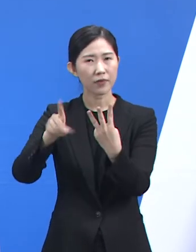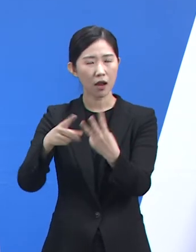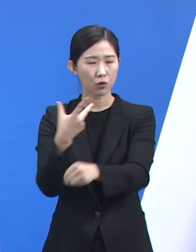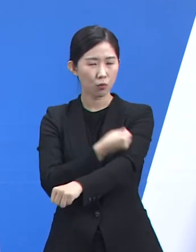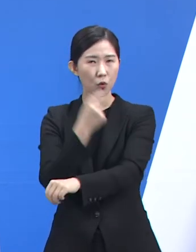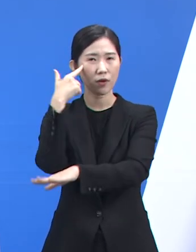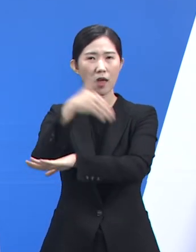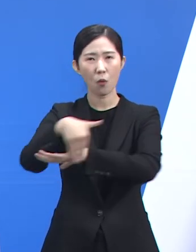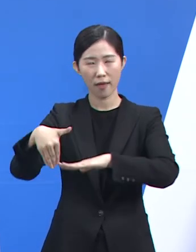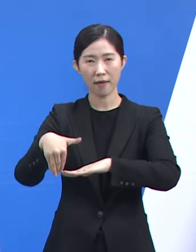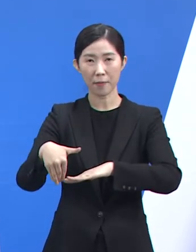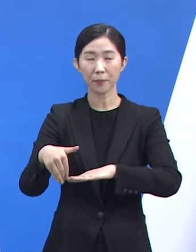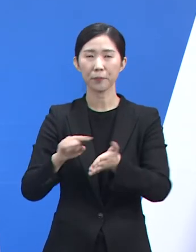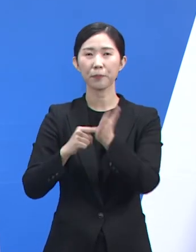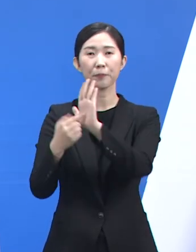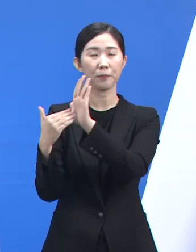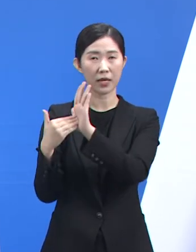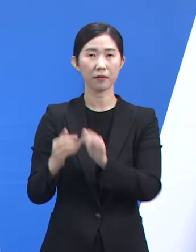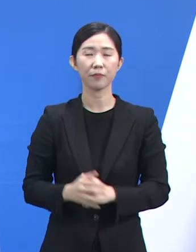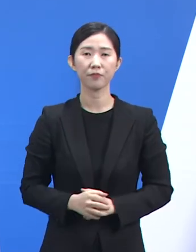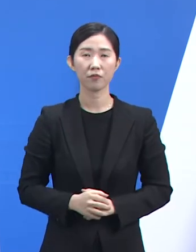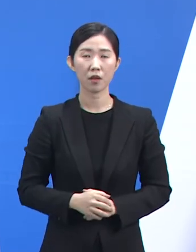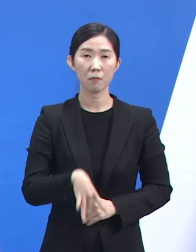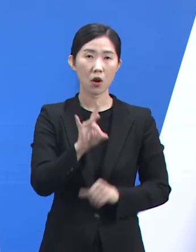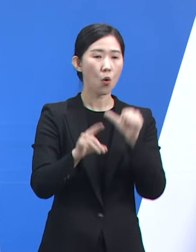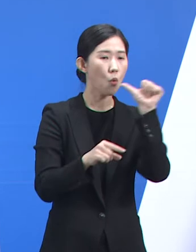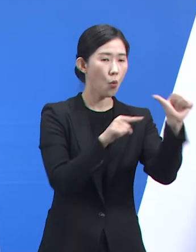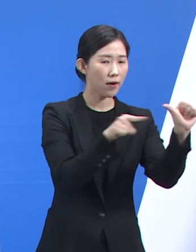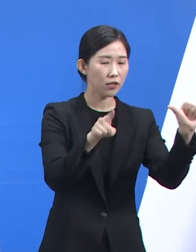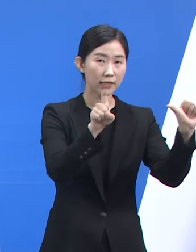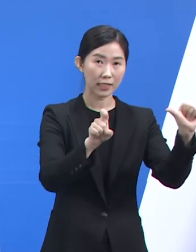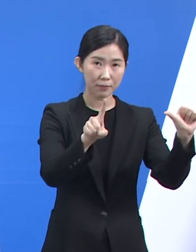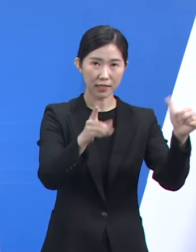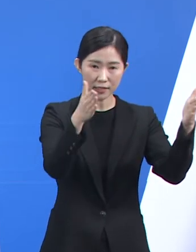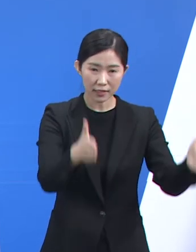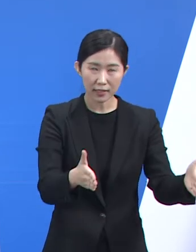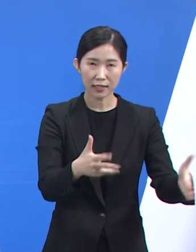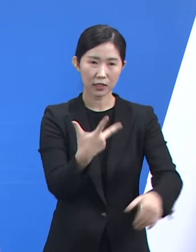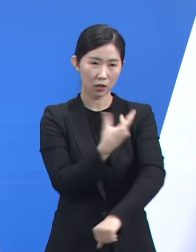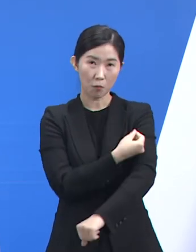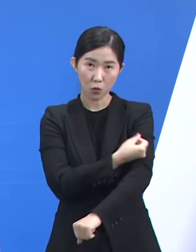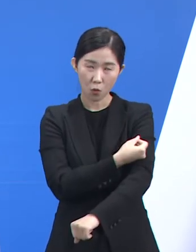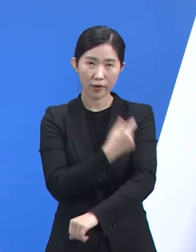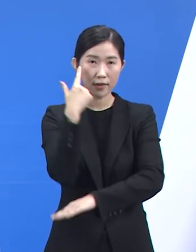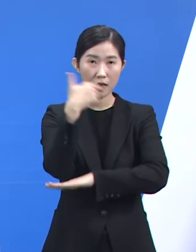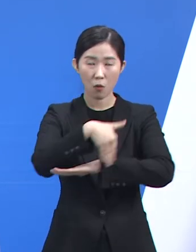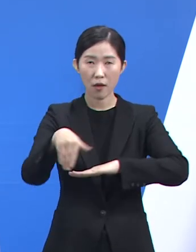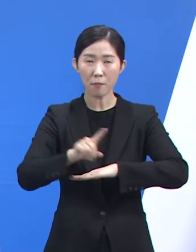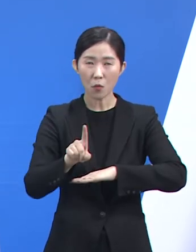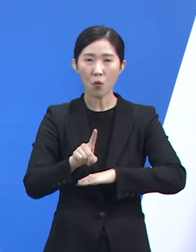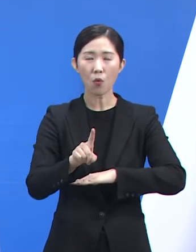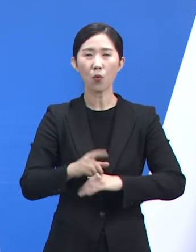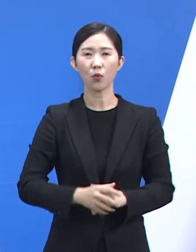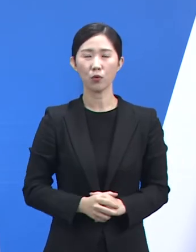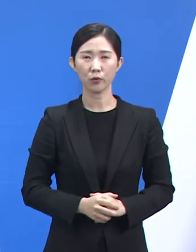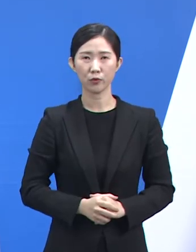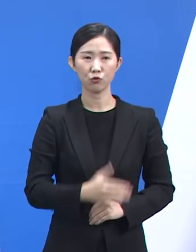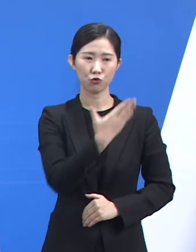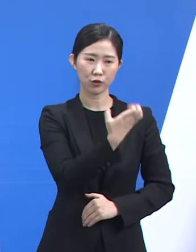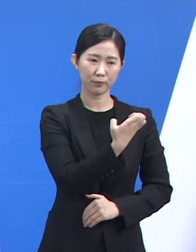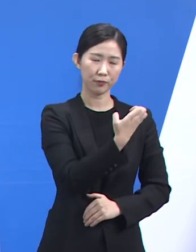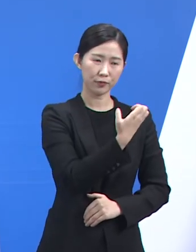발표하였습니다. 먼저 5에서 11세 소아기초접종은 10년생부터 17년생까지